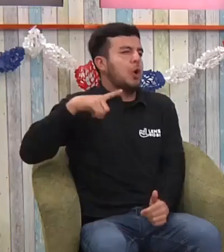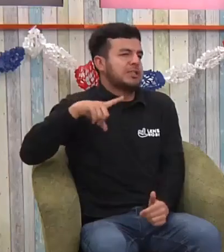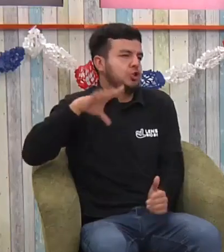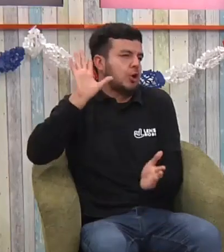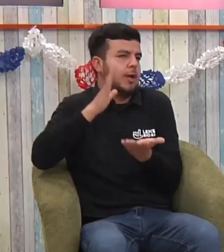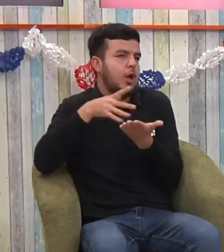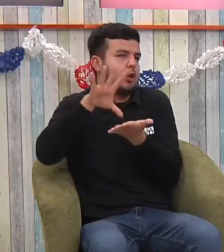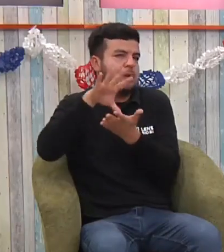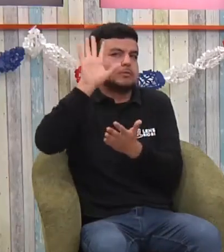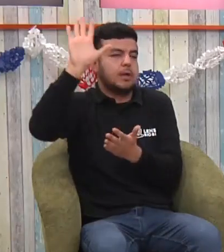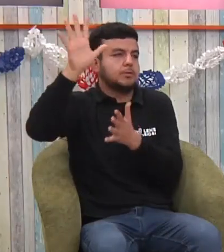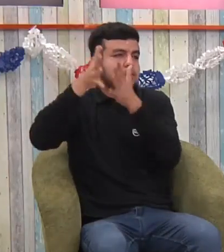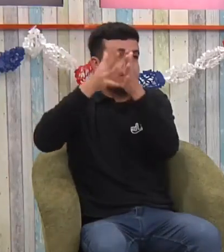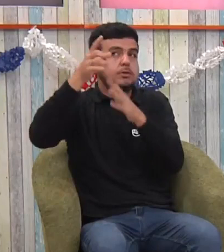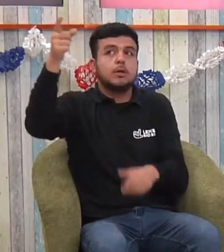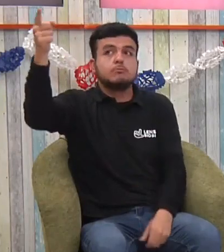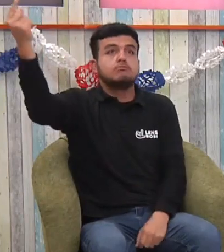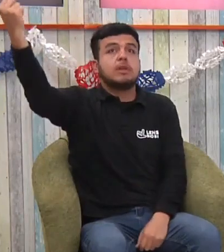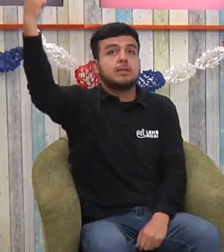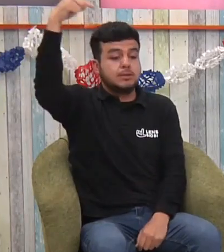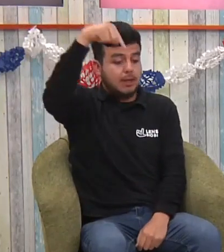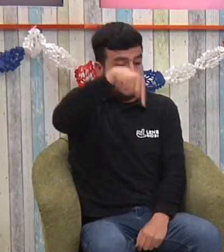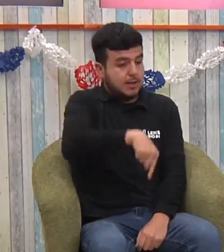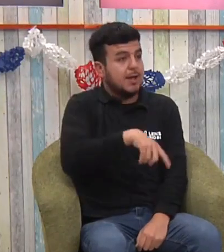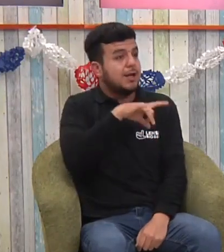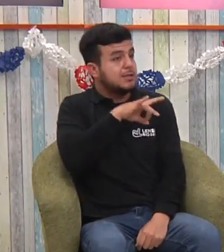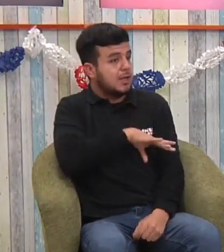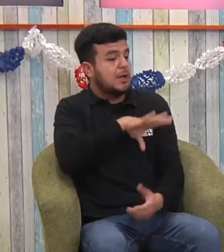si hablamos de Estados Unidos por ejemplo una persona que venga a Chile